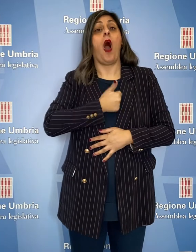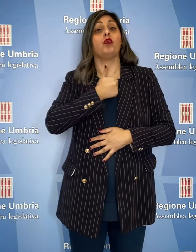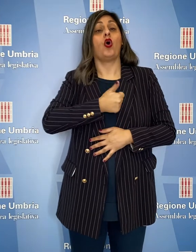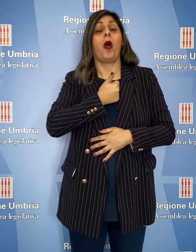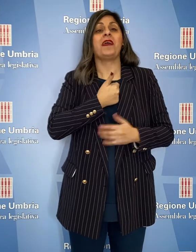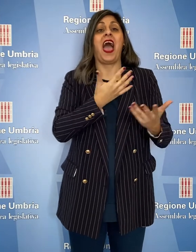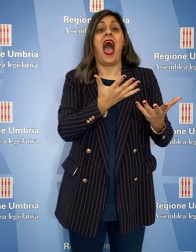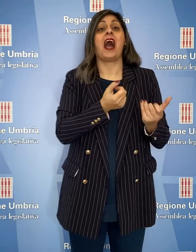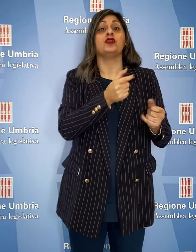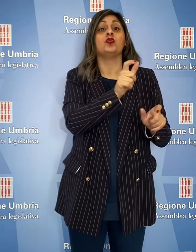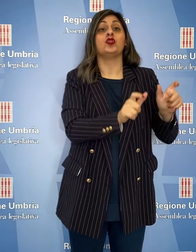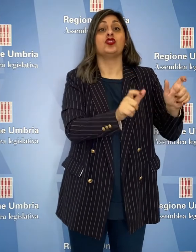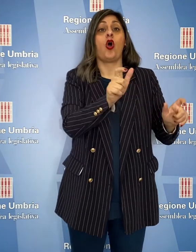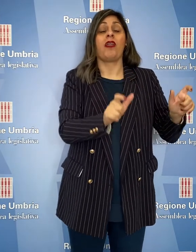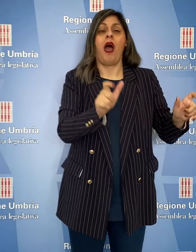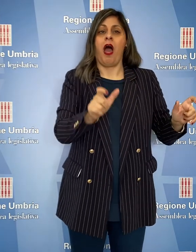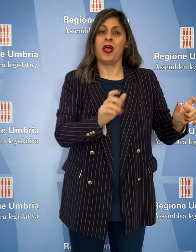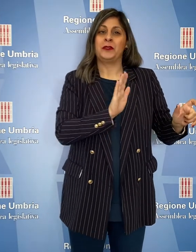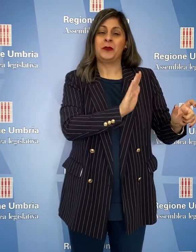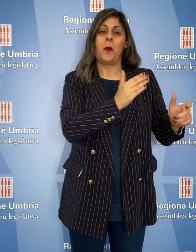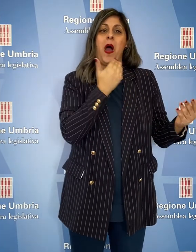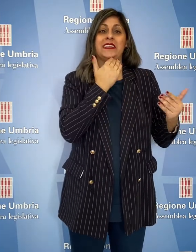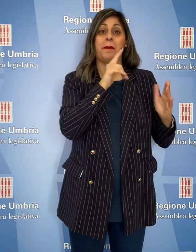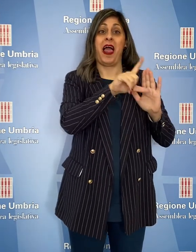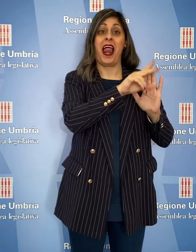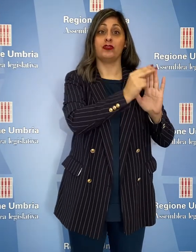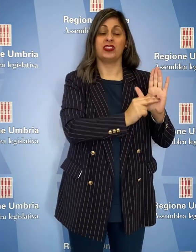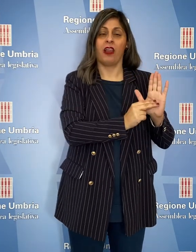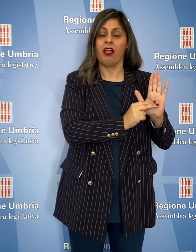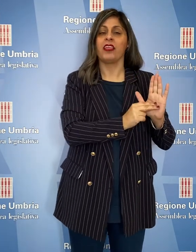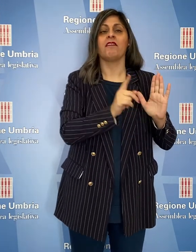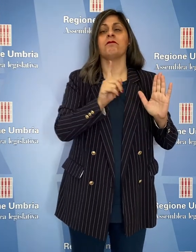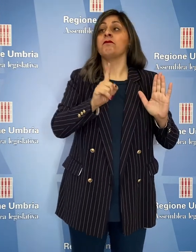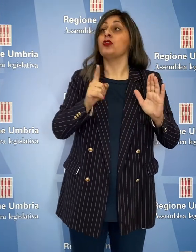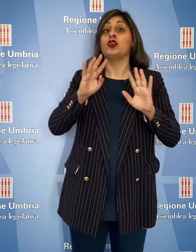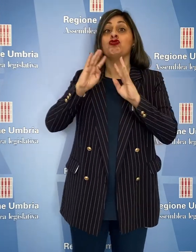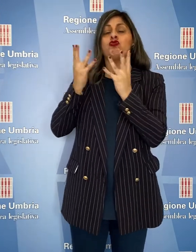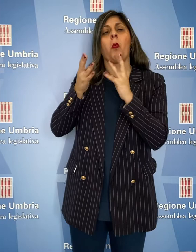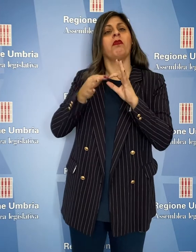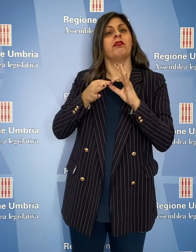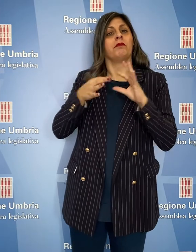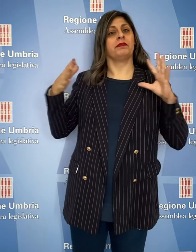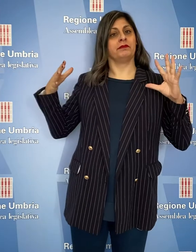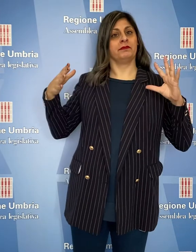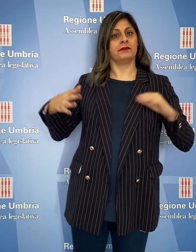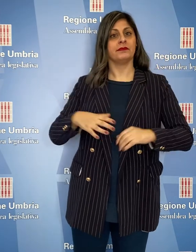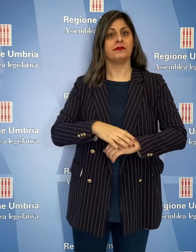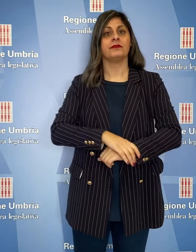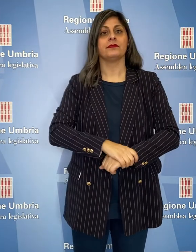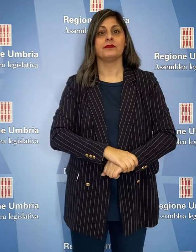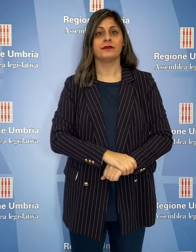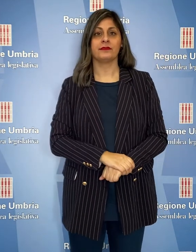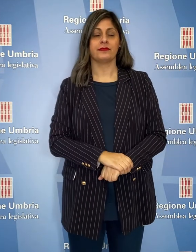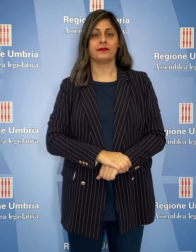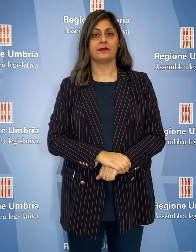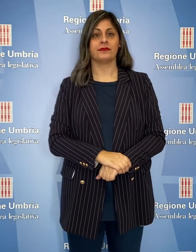che prevede l'autonomia assunzionale dell'Assemblea Legislativa rispetto alla Giunta